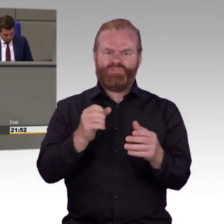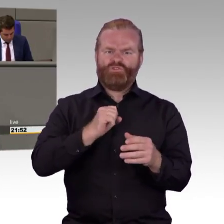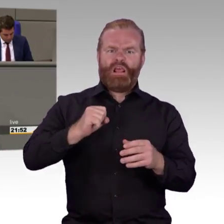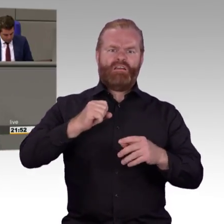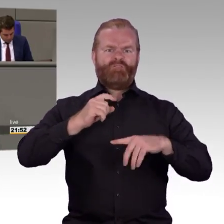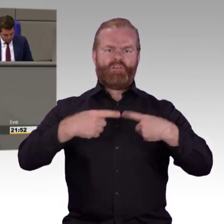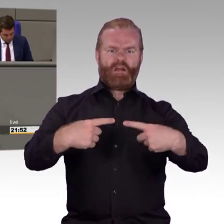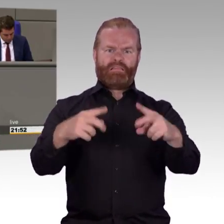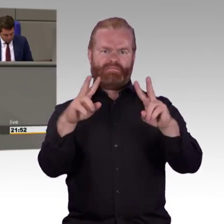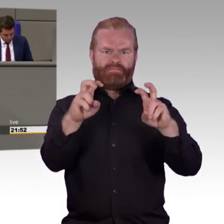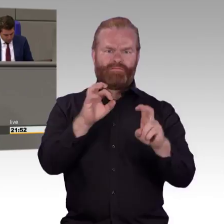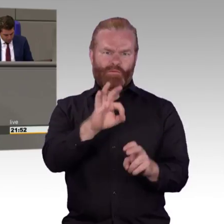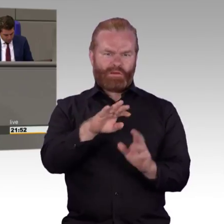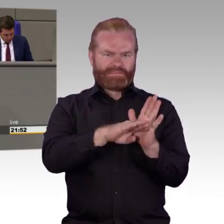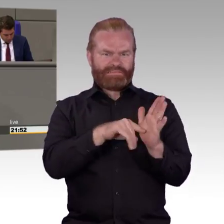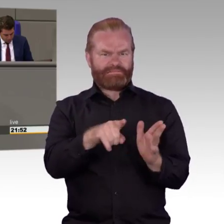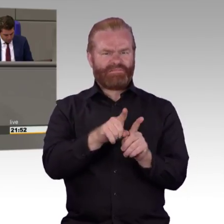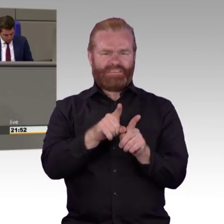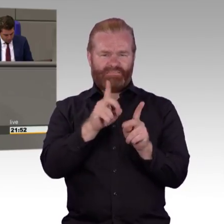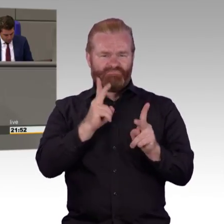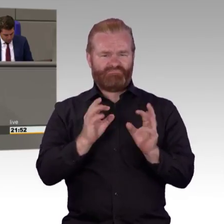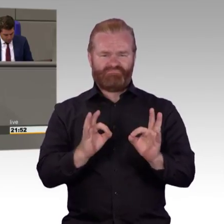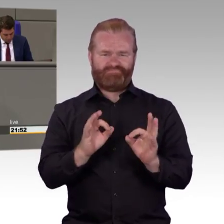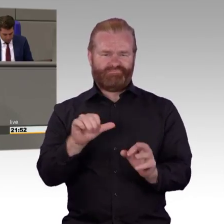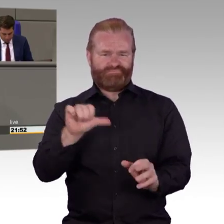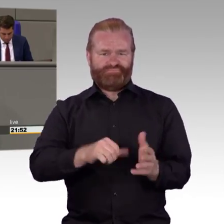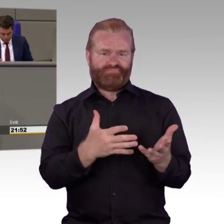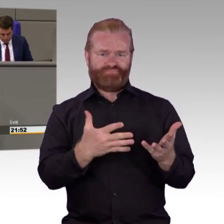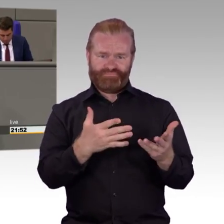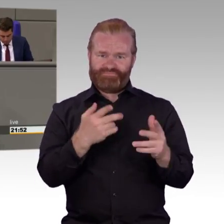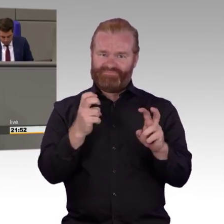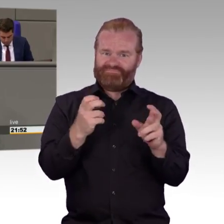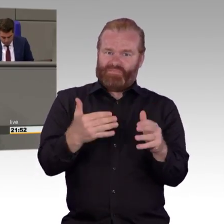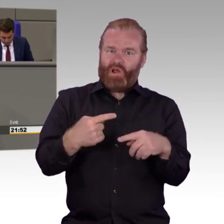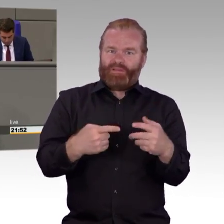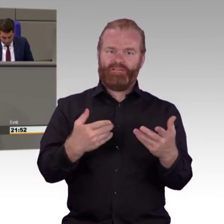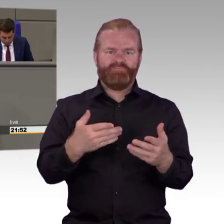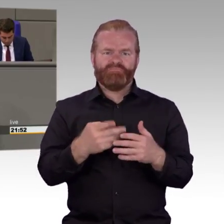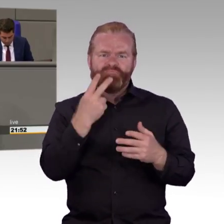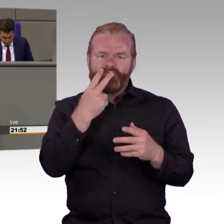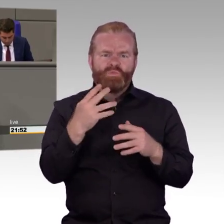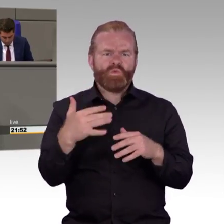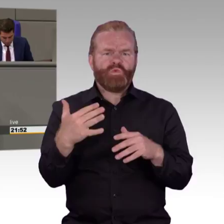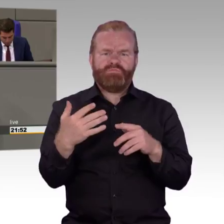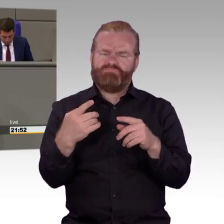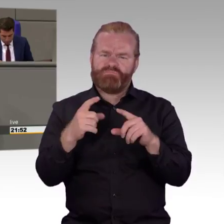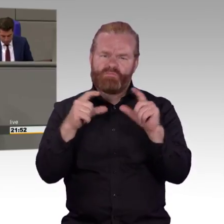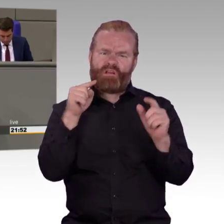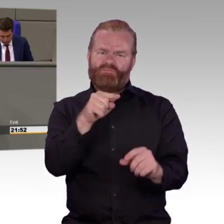um nichts weniger als um den Zugang beispielsweise sehbehinderter Menschen, Menschen mit motorischen kognitiven